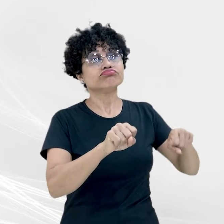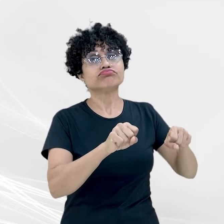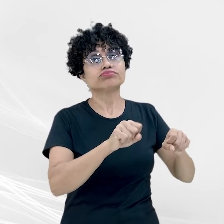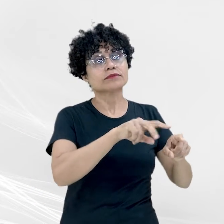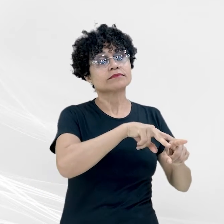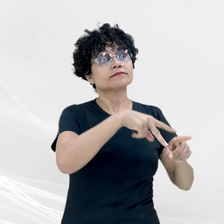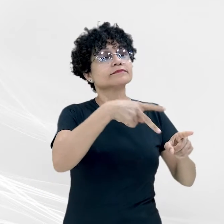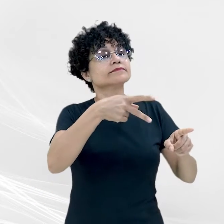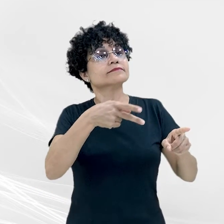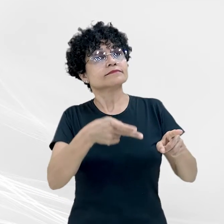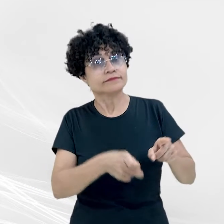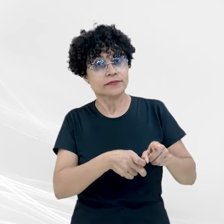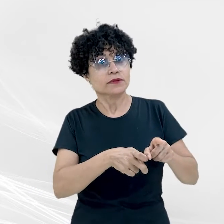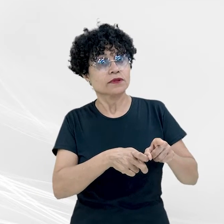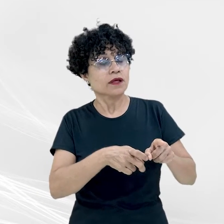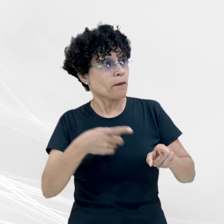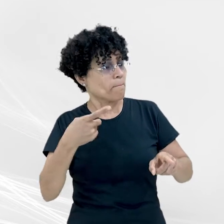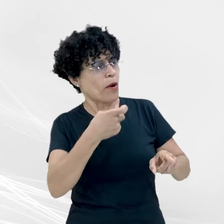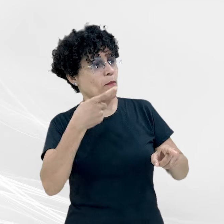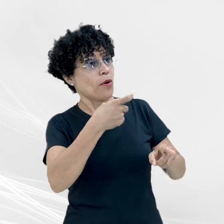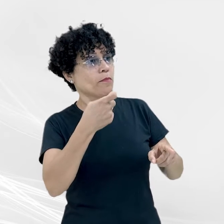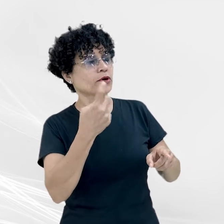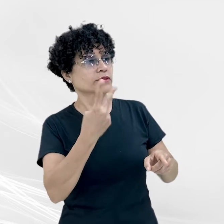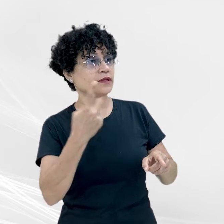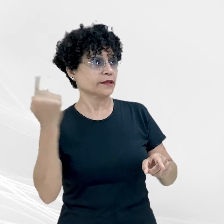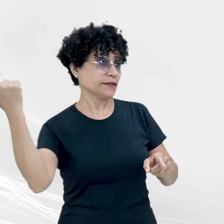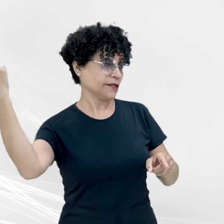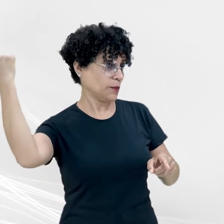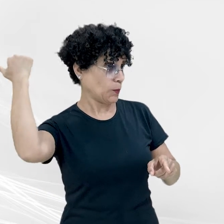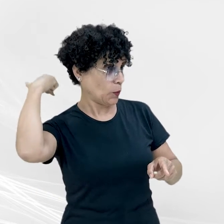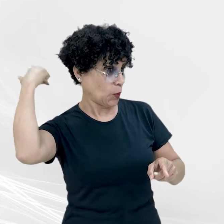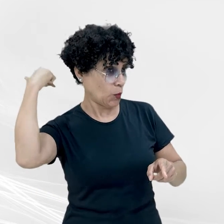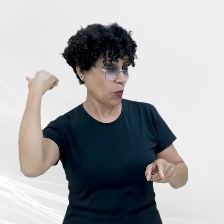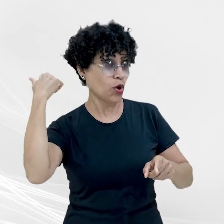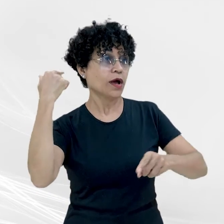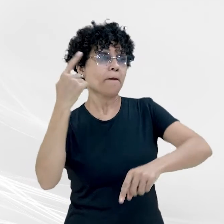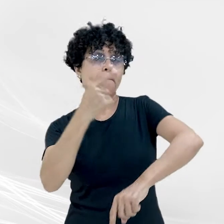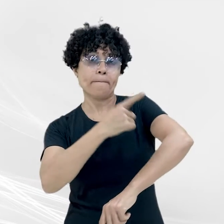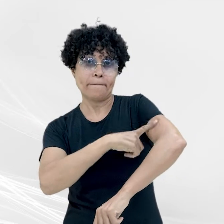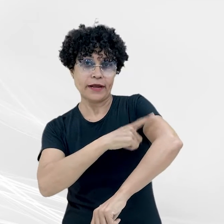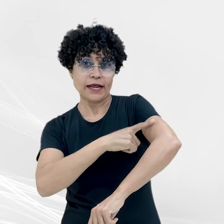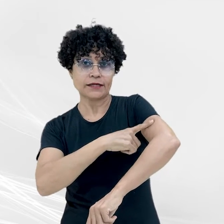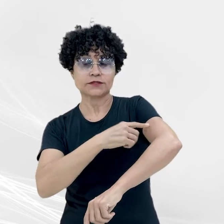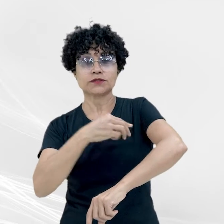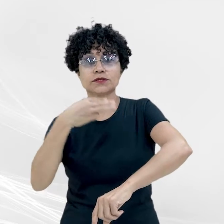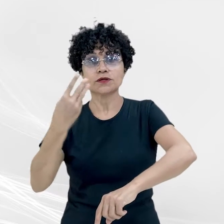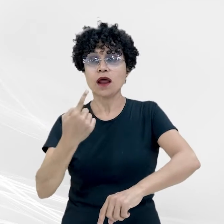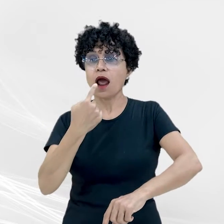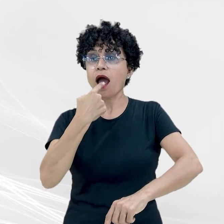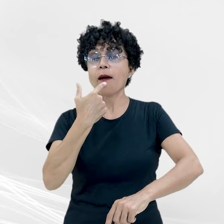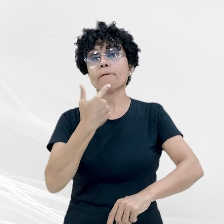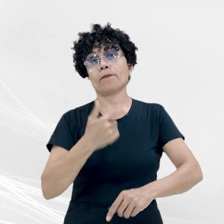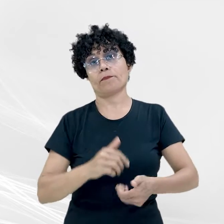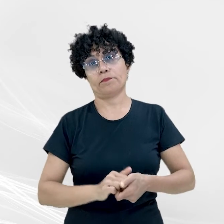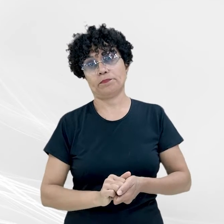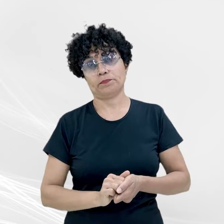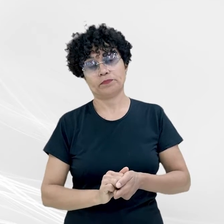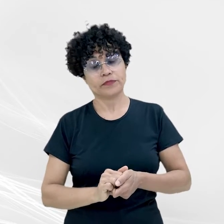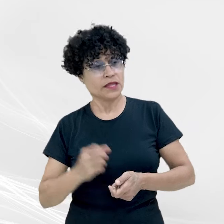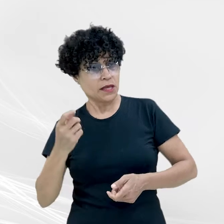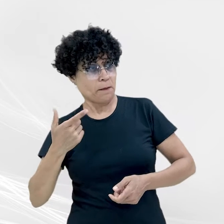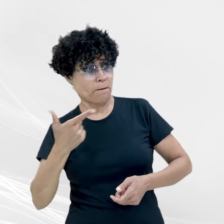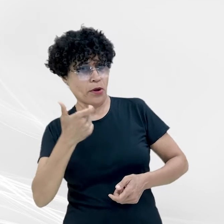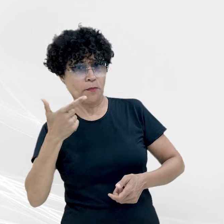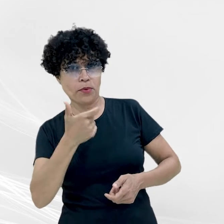motocicleta. Ela foi atingida com três tiros, um pelas costas, outro no braço e o terceiro na boca. Os